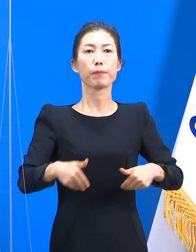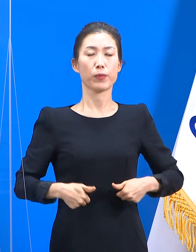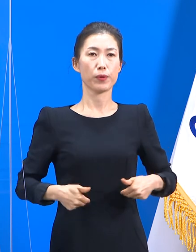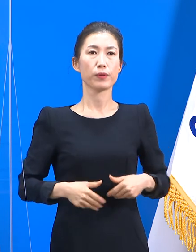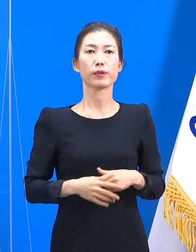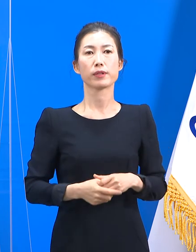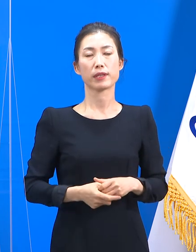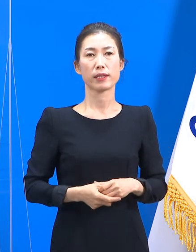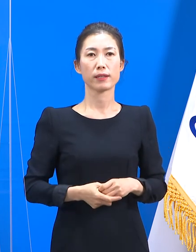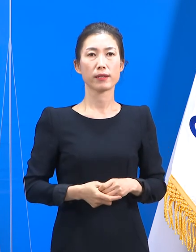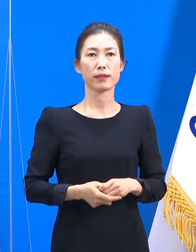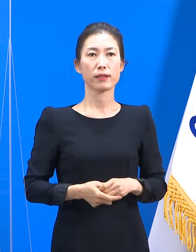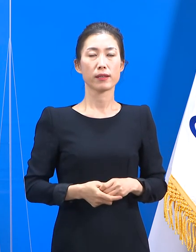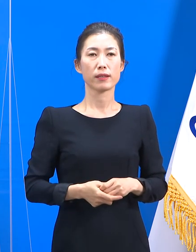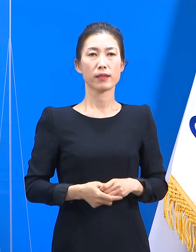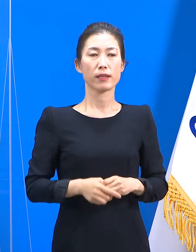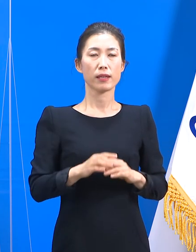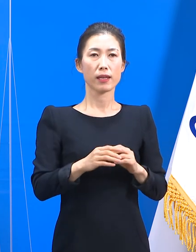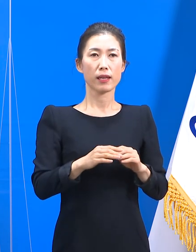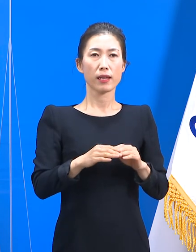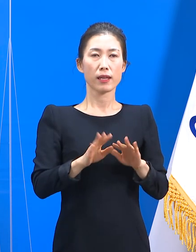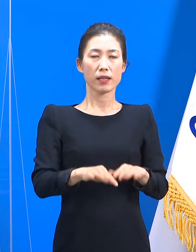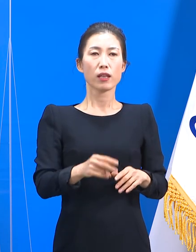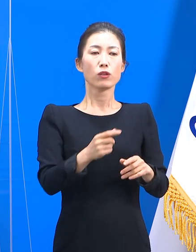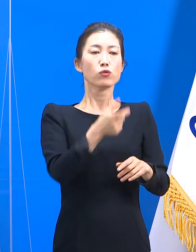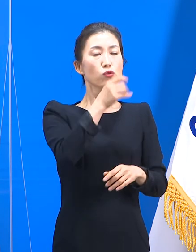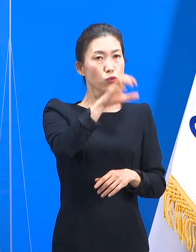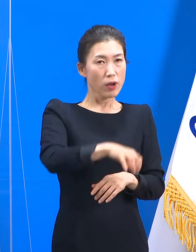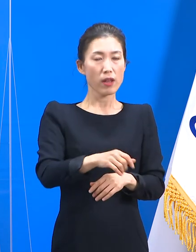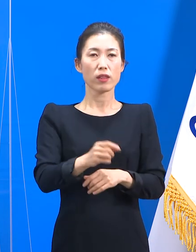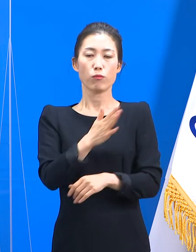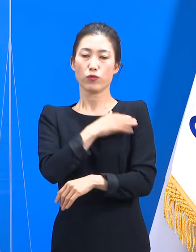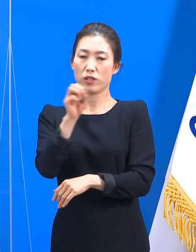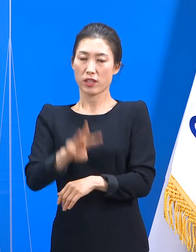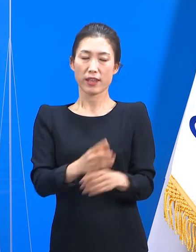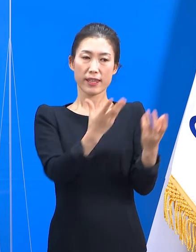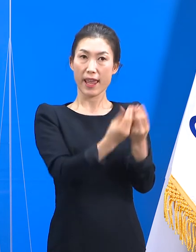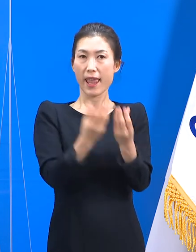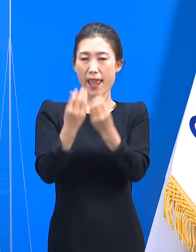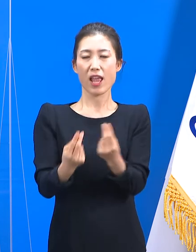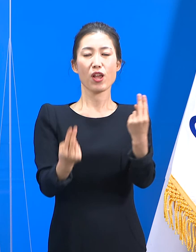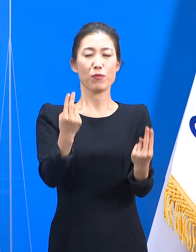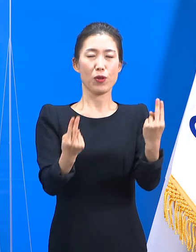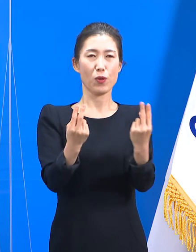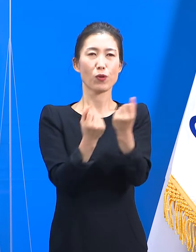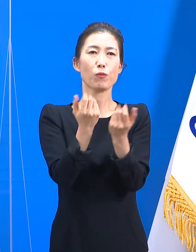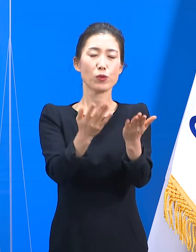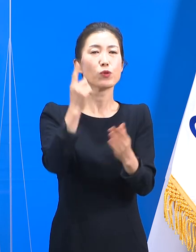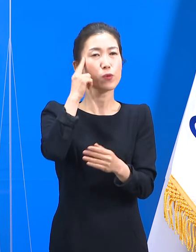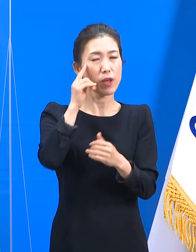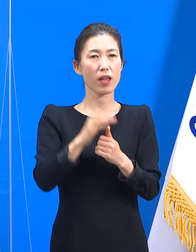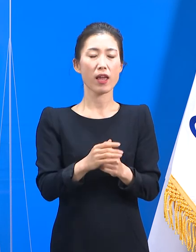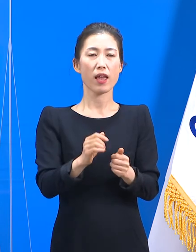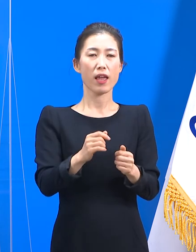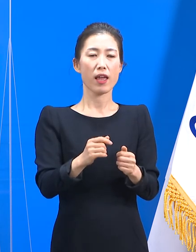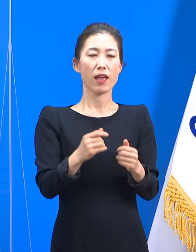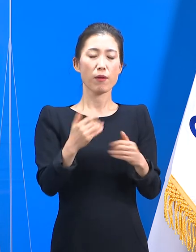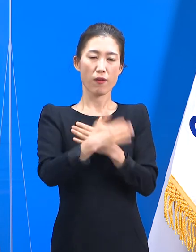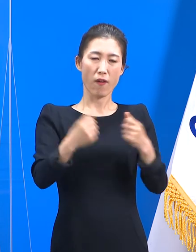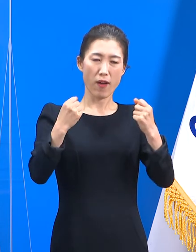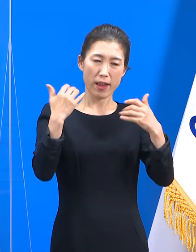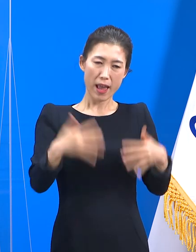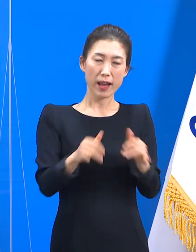이 두 사례를 비교하면서 말씀드리고자 하는 점은 코로나19 감염 취약군을 보호하는 일이